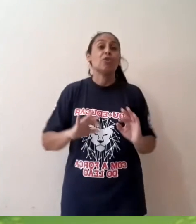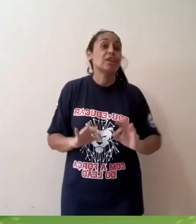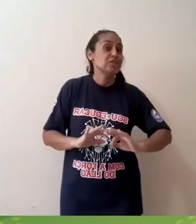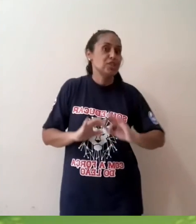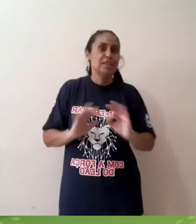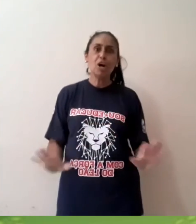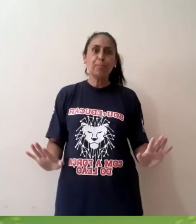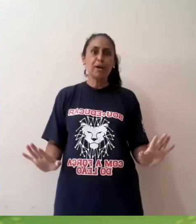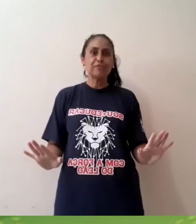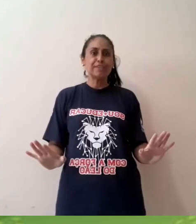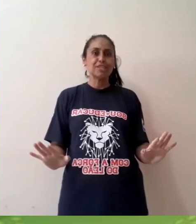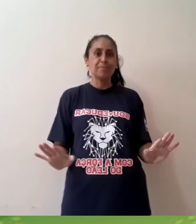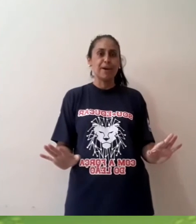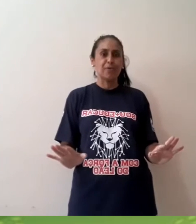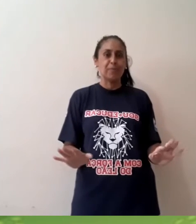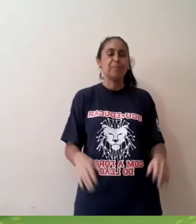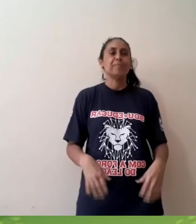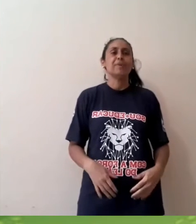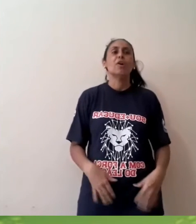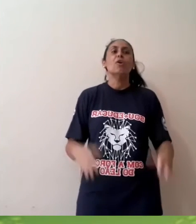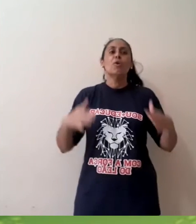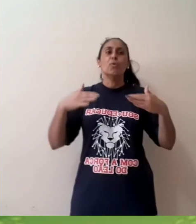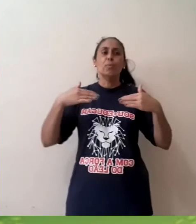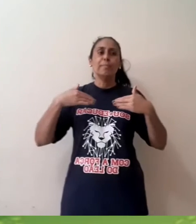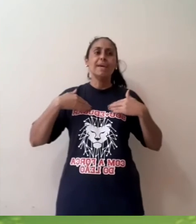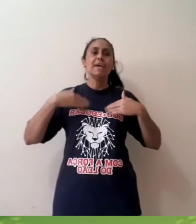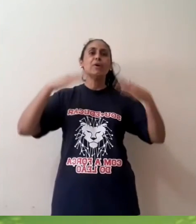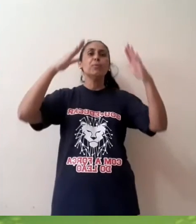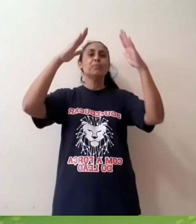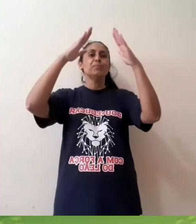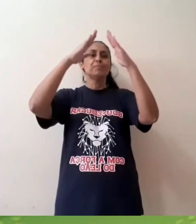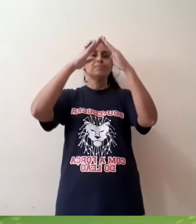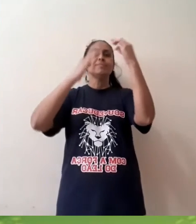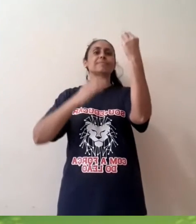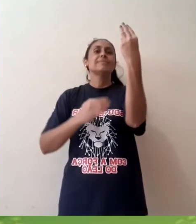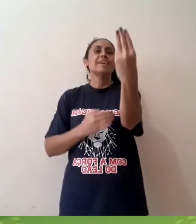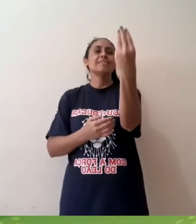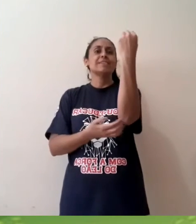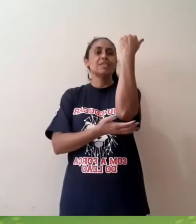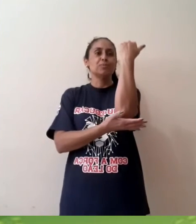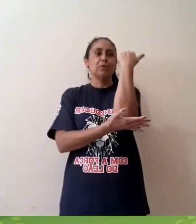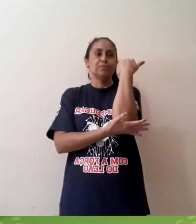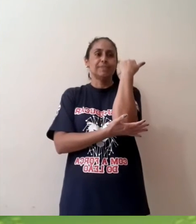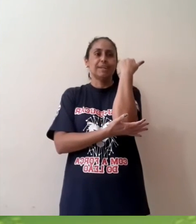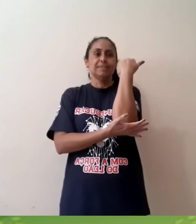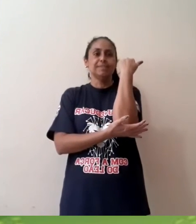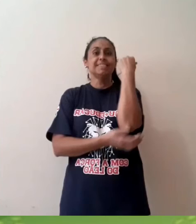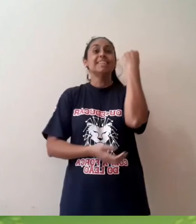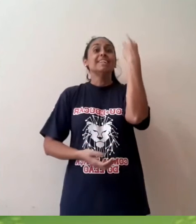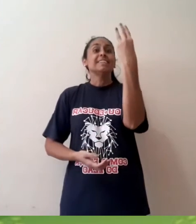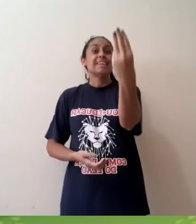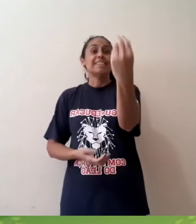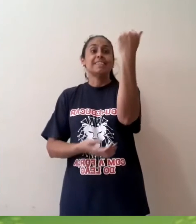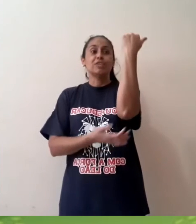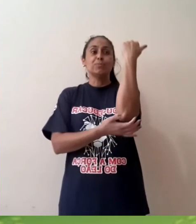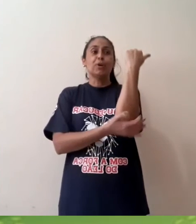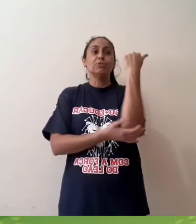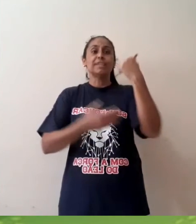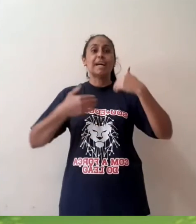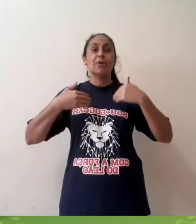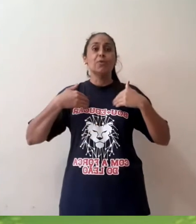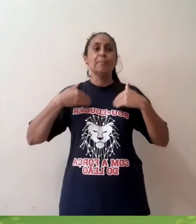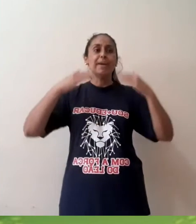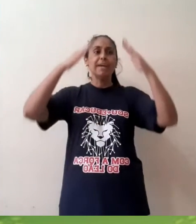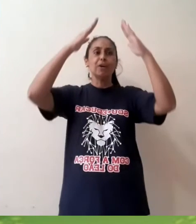Agora a gente não pode falar chapéu. O meu tem três pontas. Tem três